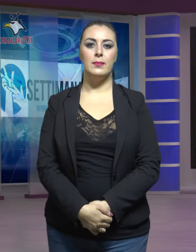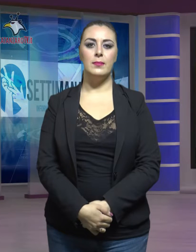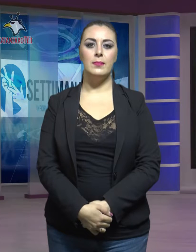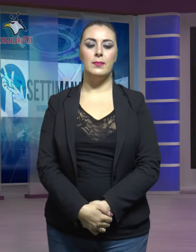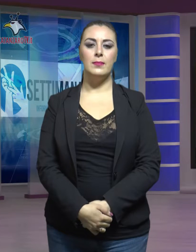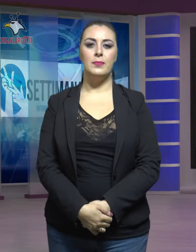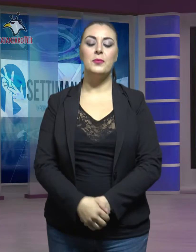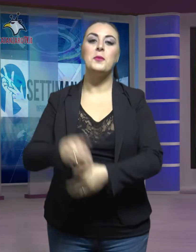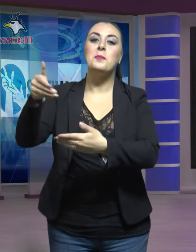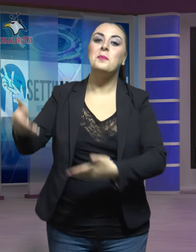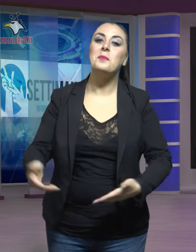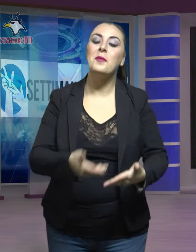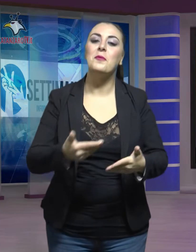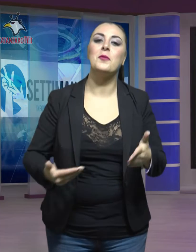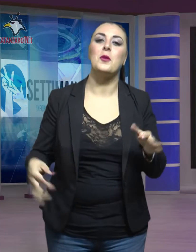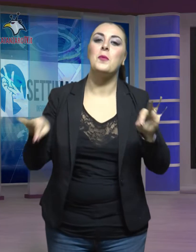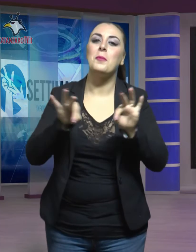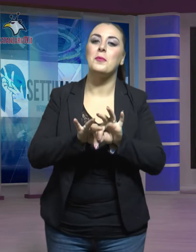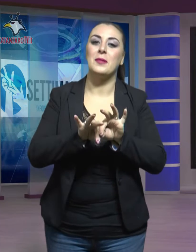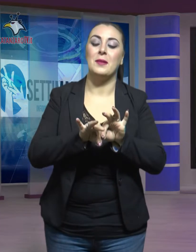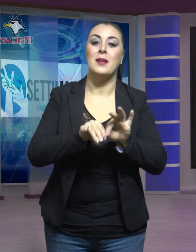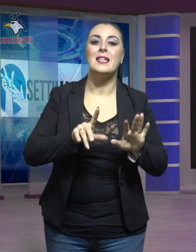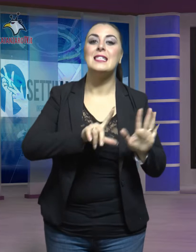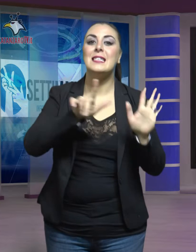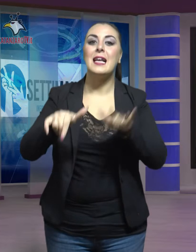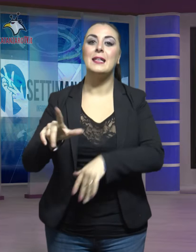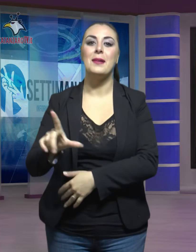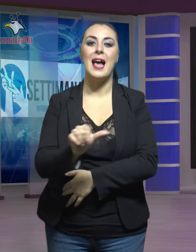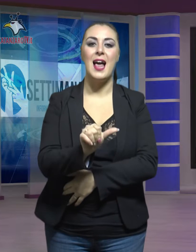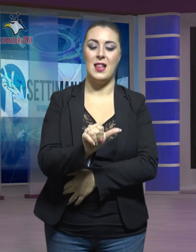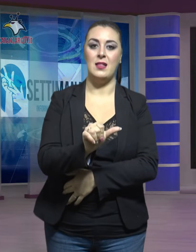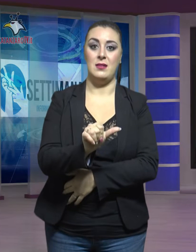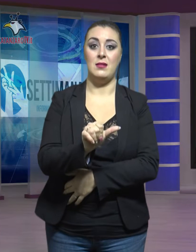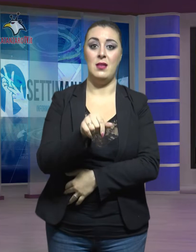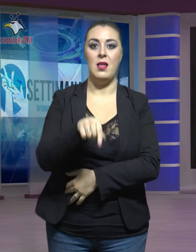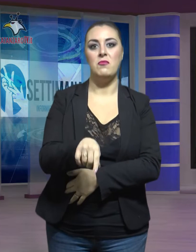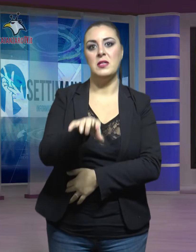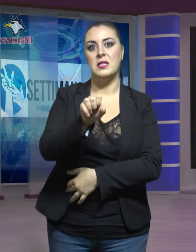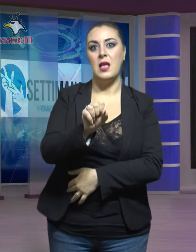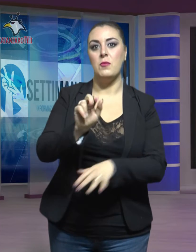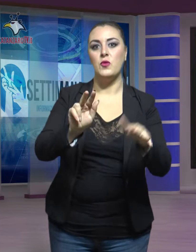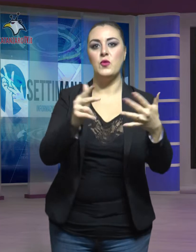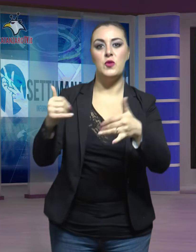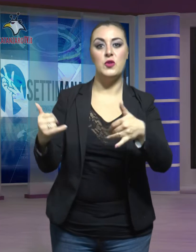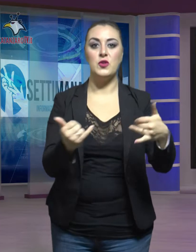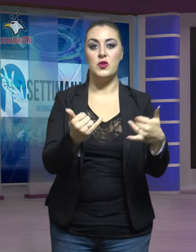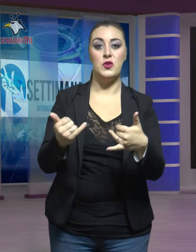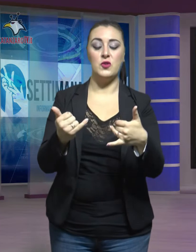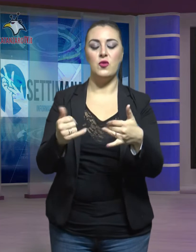Benvenuti all'appuntamento con Settimanalis edizione di sabato 8 dicembre 2018.